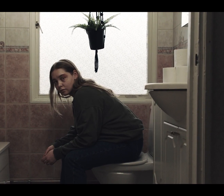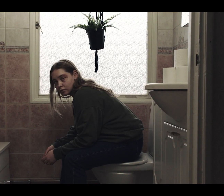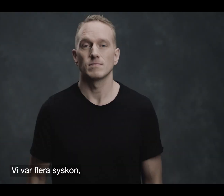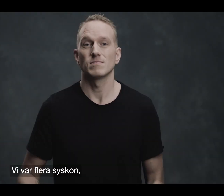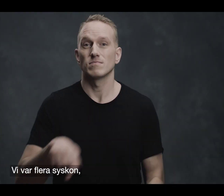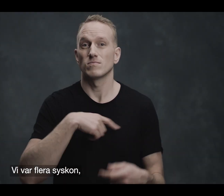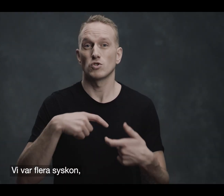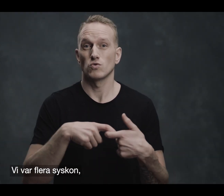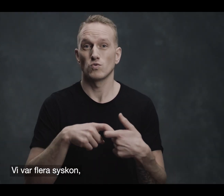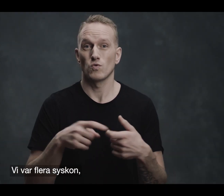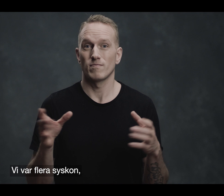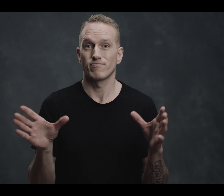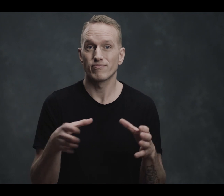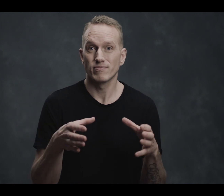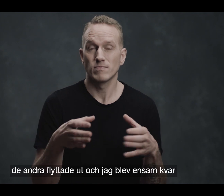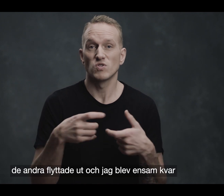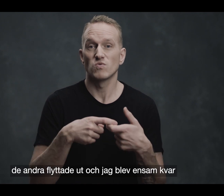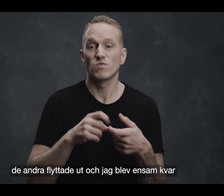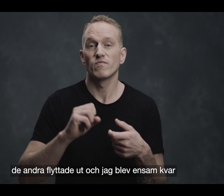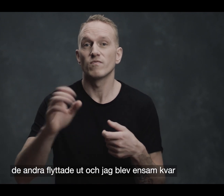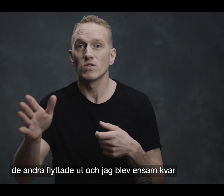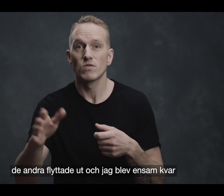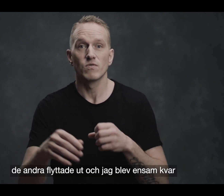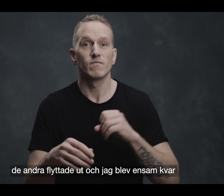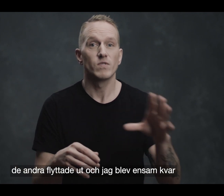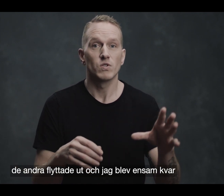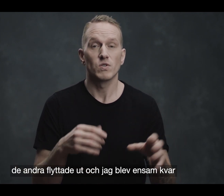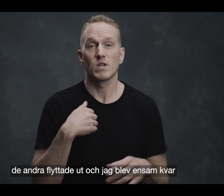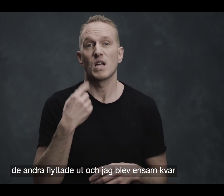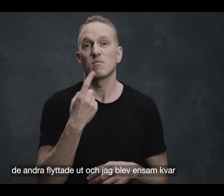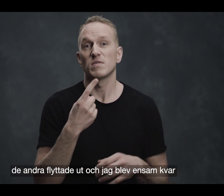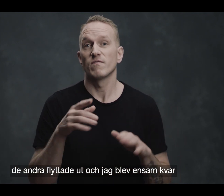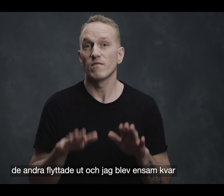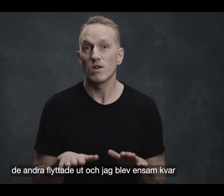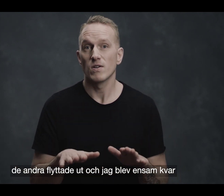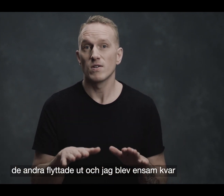Vi var flera syskon. De andra flyttade ut och jag blev ensam kvar och ta hand om mamma.